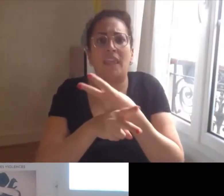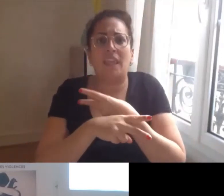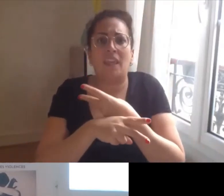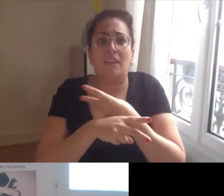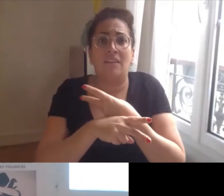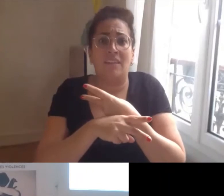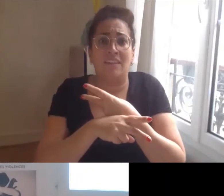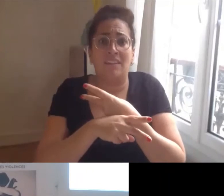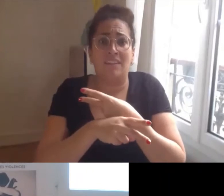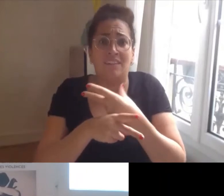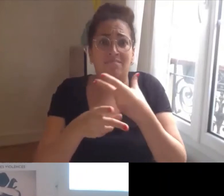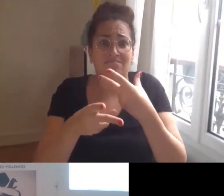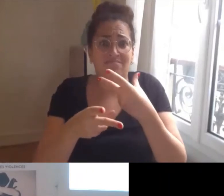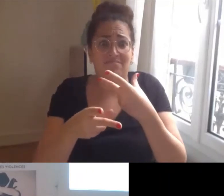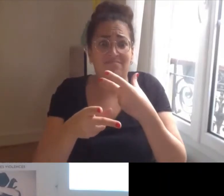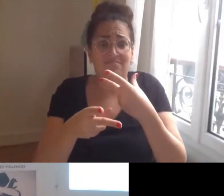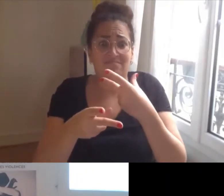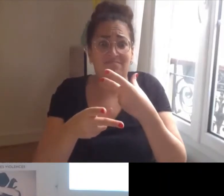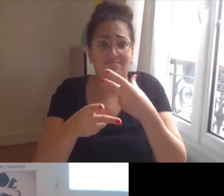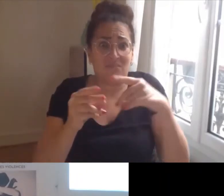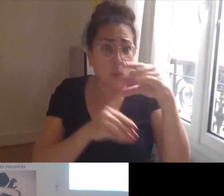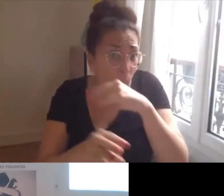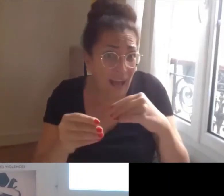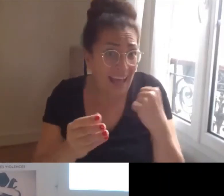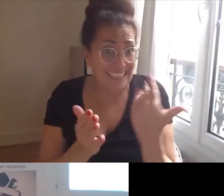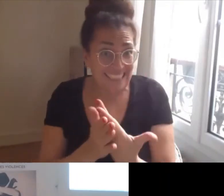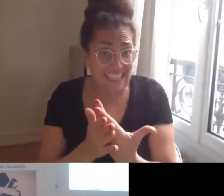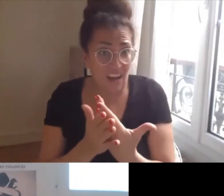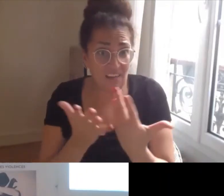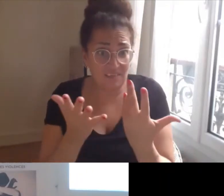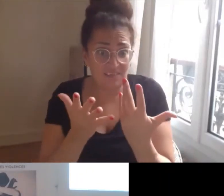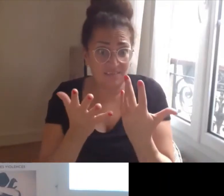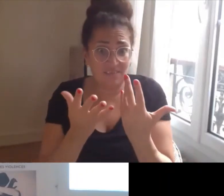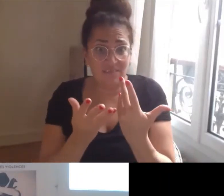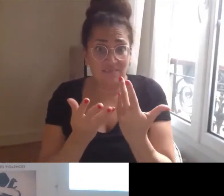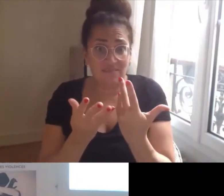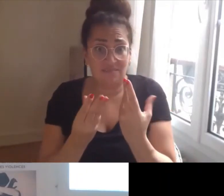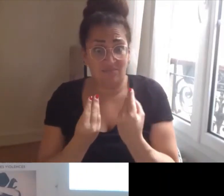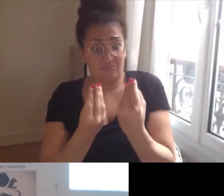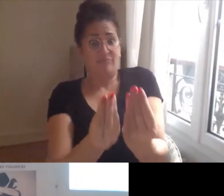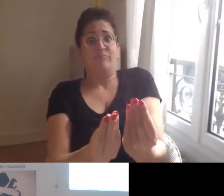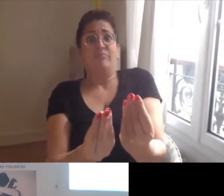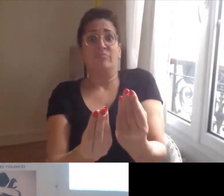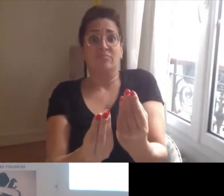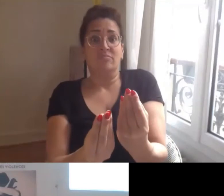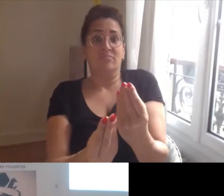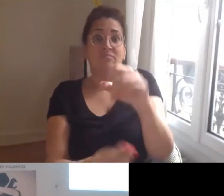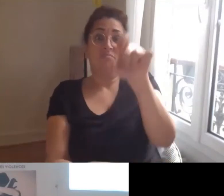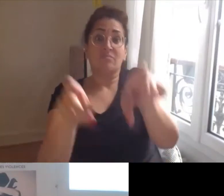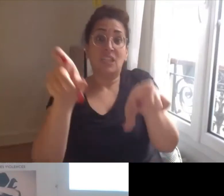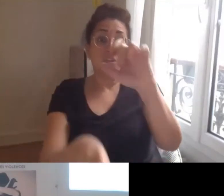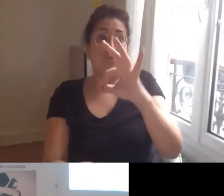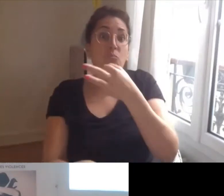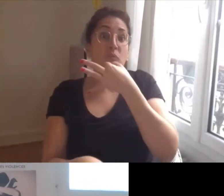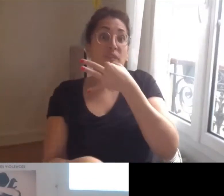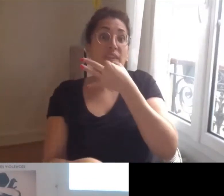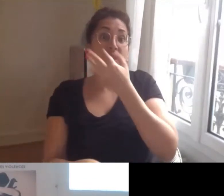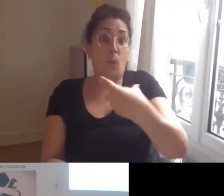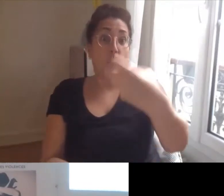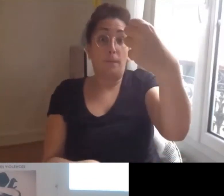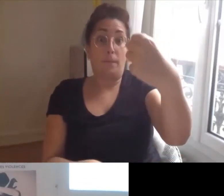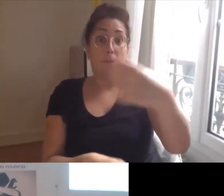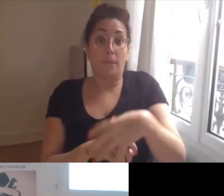directement mis à la disposition des personnes handicapées et je remercie Anne d